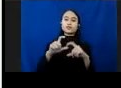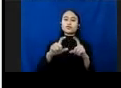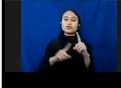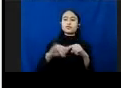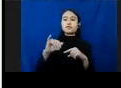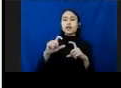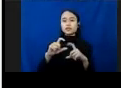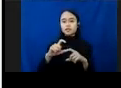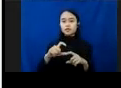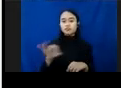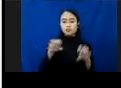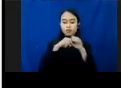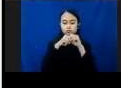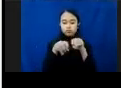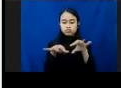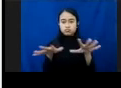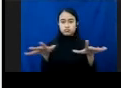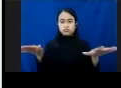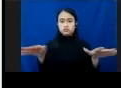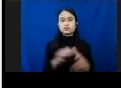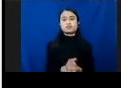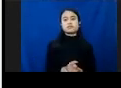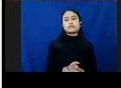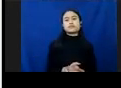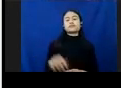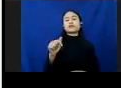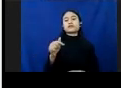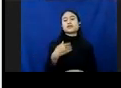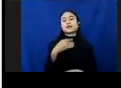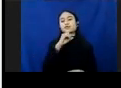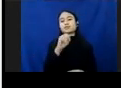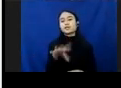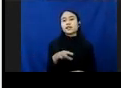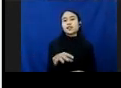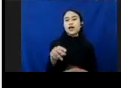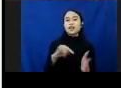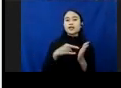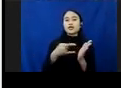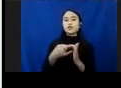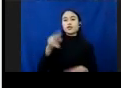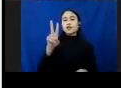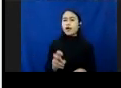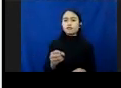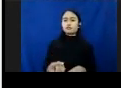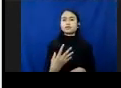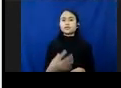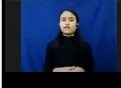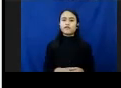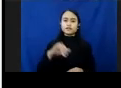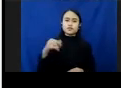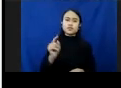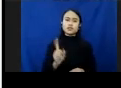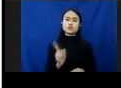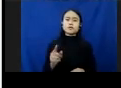menyebar ke sana kemari pada kelompok anak. Nah, saya bilang teknologi perlu diintervensi juga supaya mereka aware